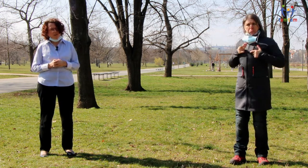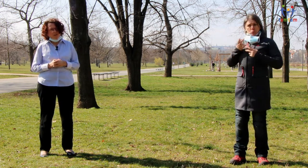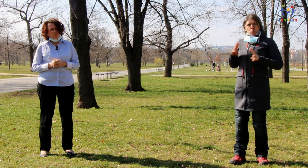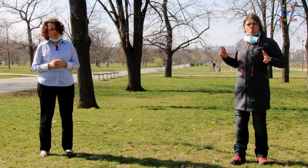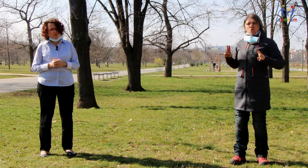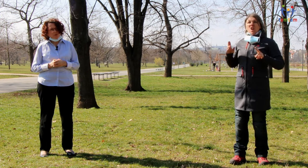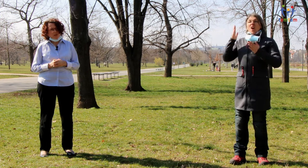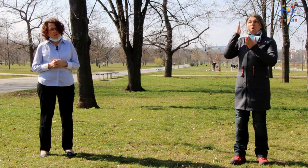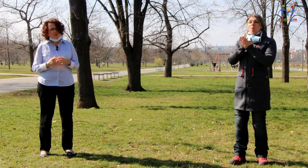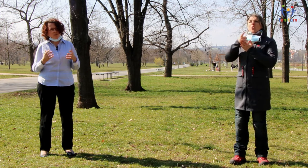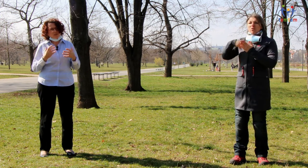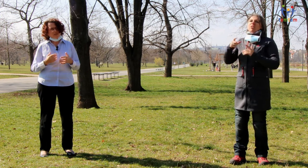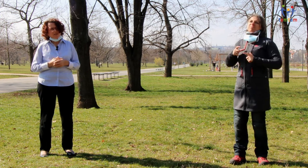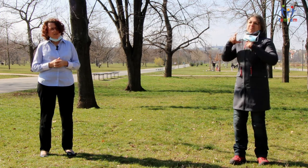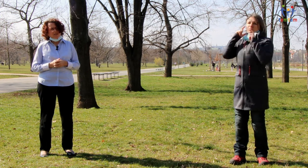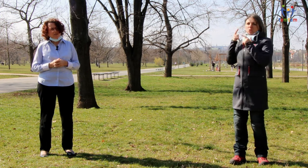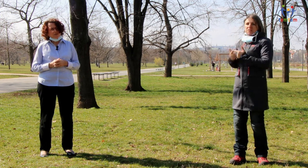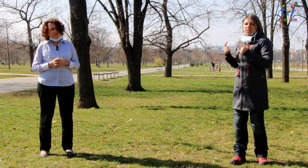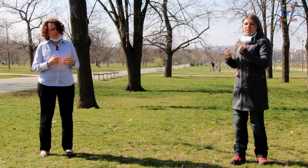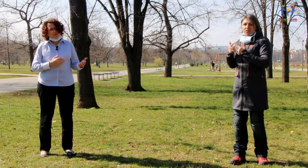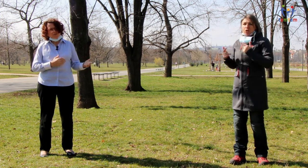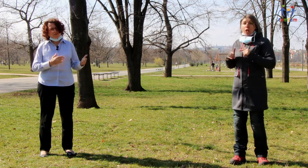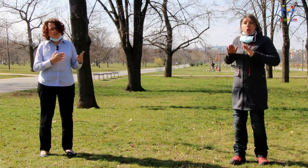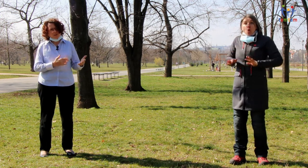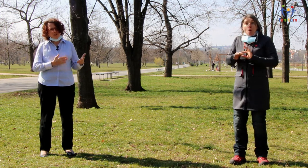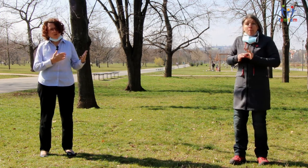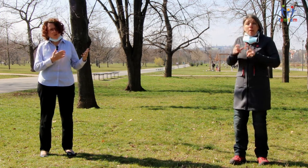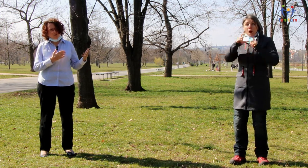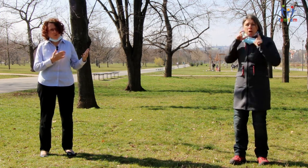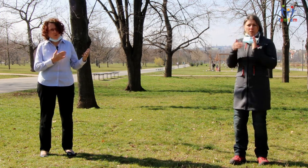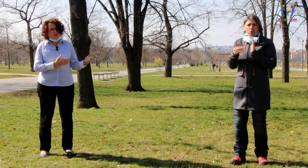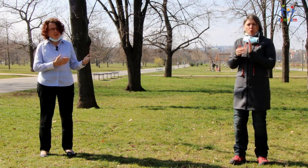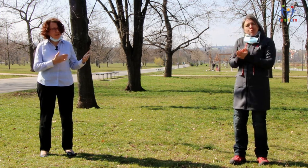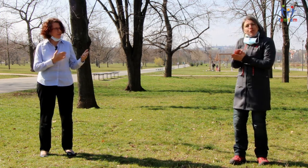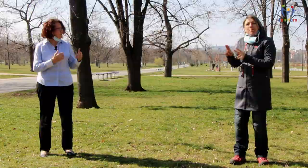Protože to dítě, zvlášť když je to kojenec,